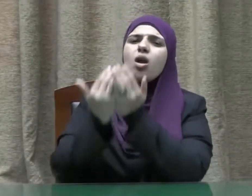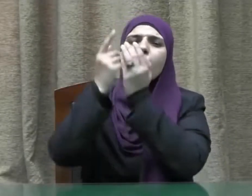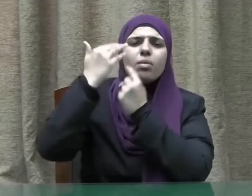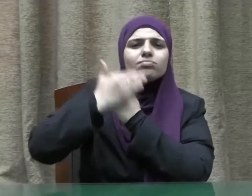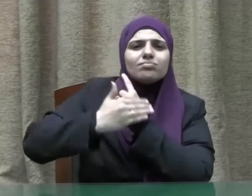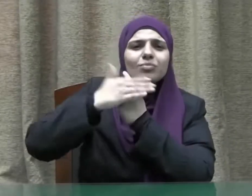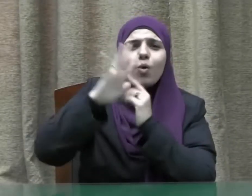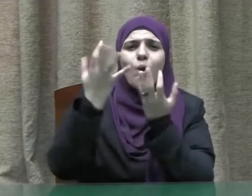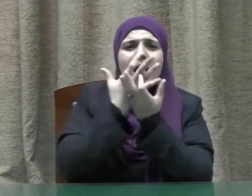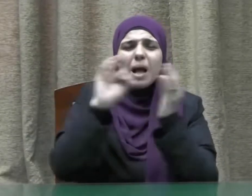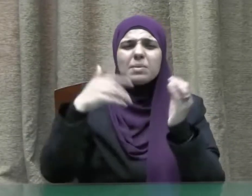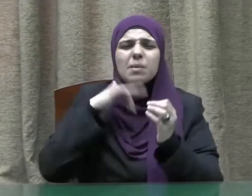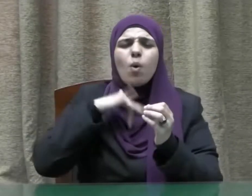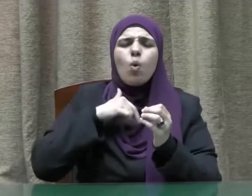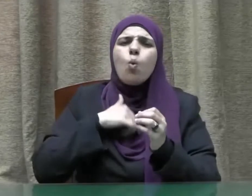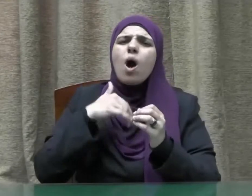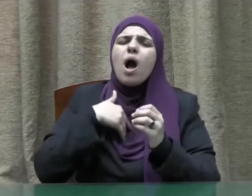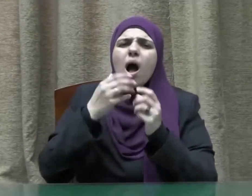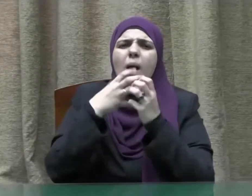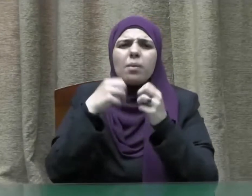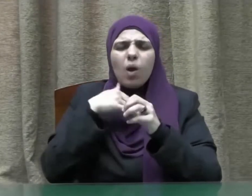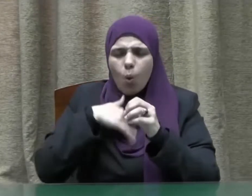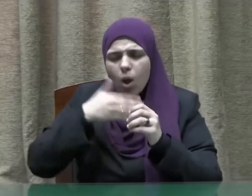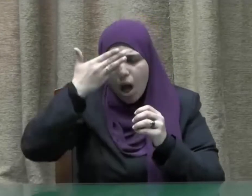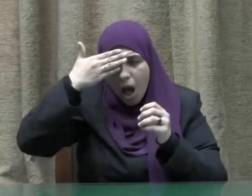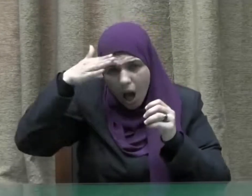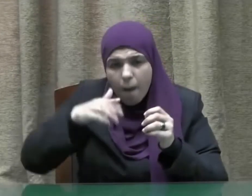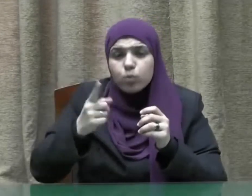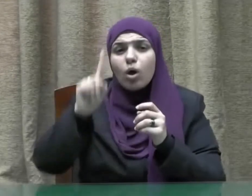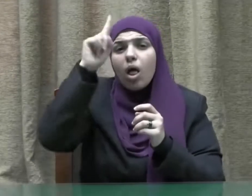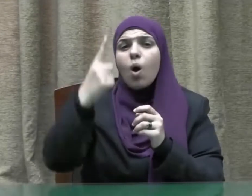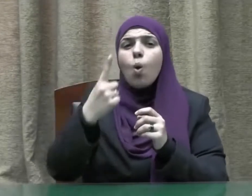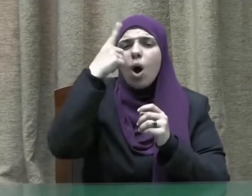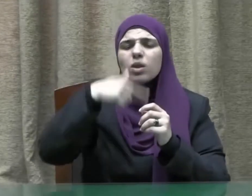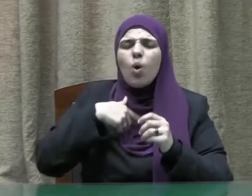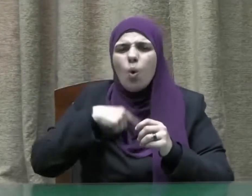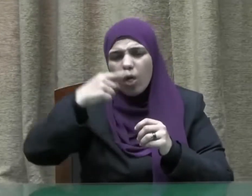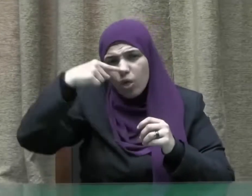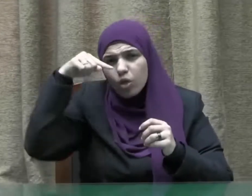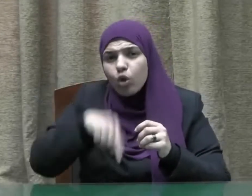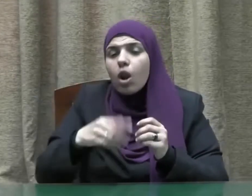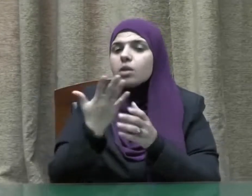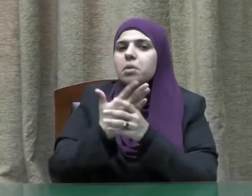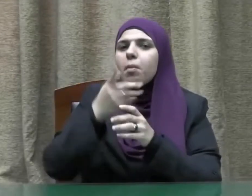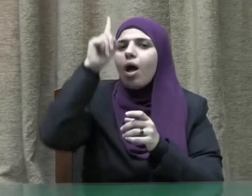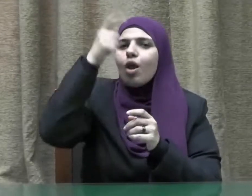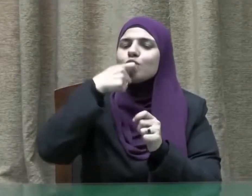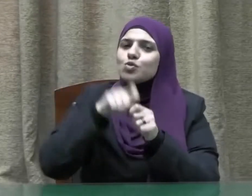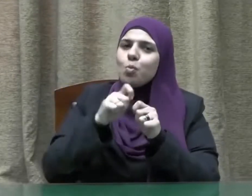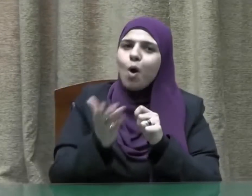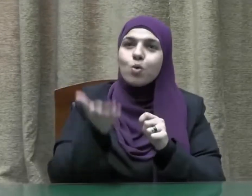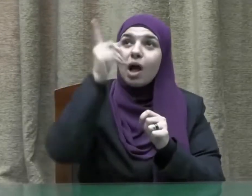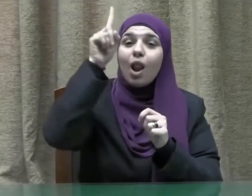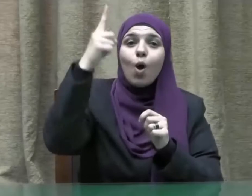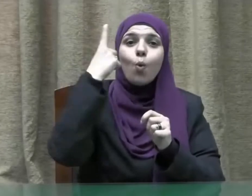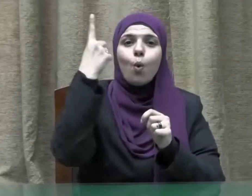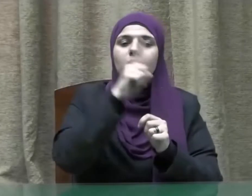الحنون الذي يحمل كل معاني العبودية والانكسار لله تعالى وحده